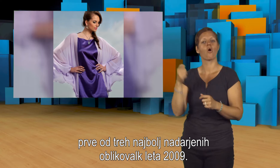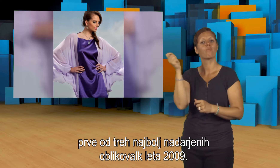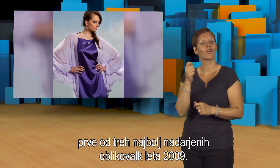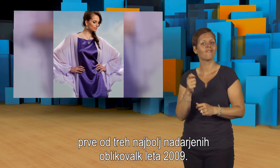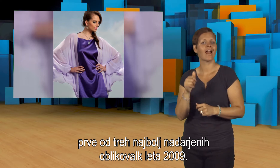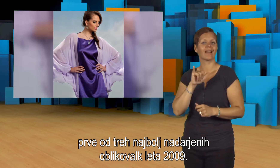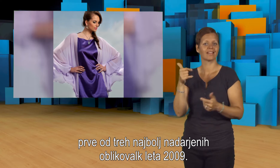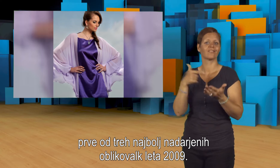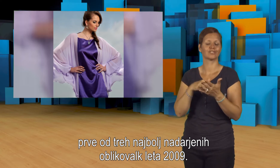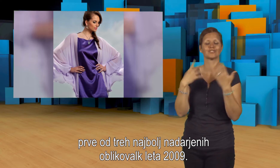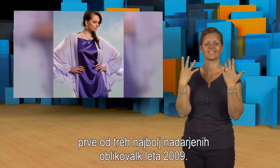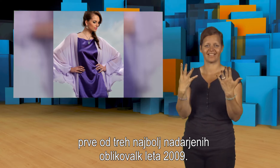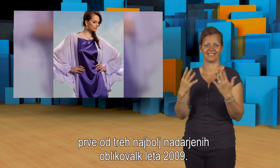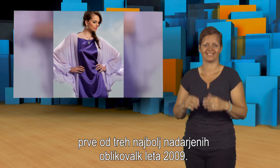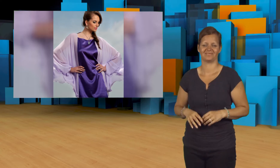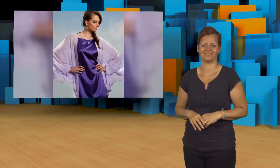2009.